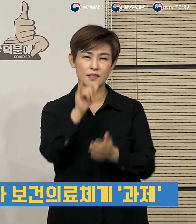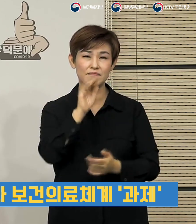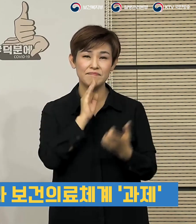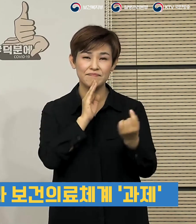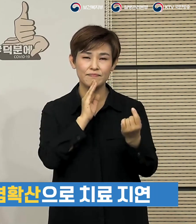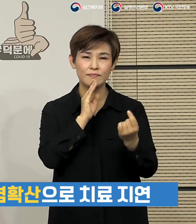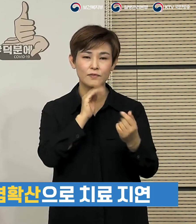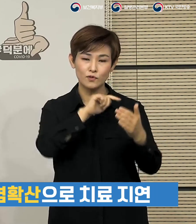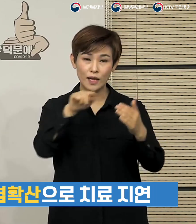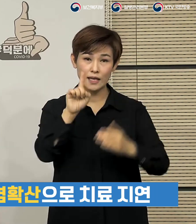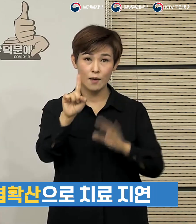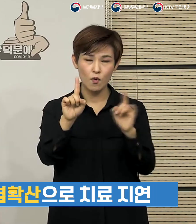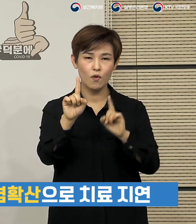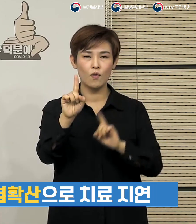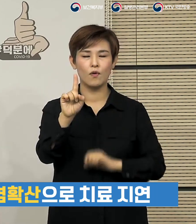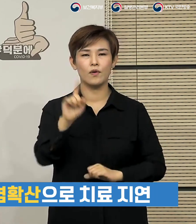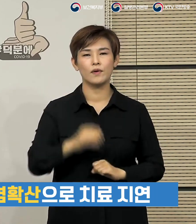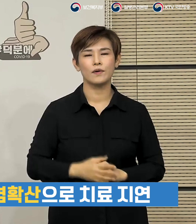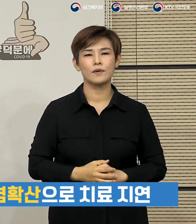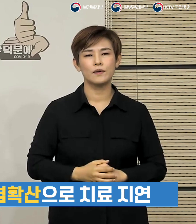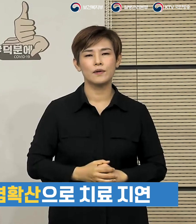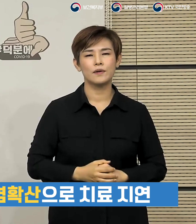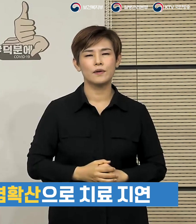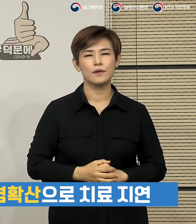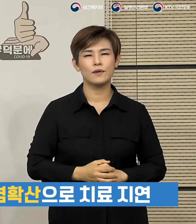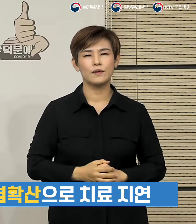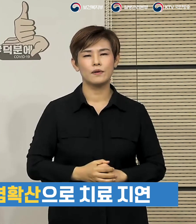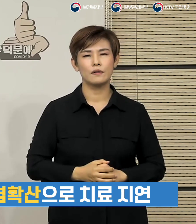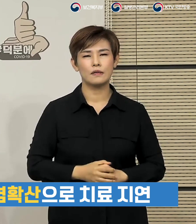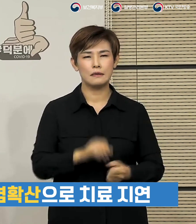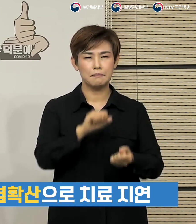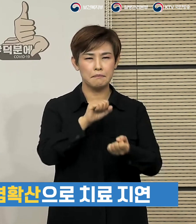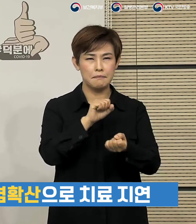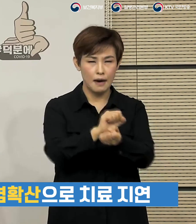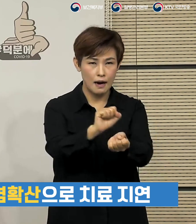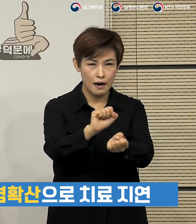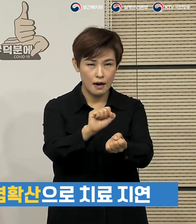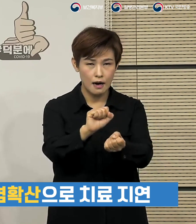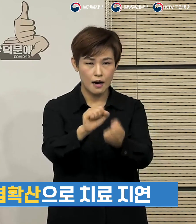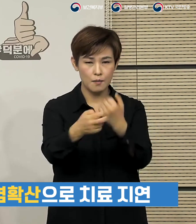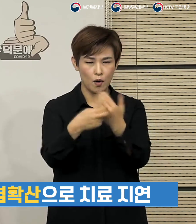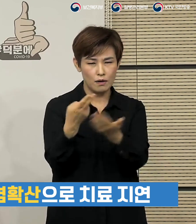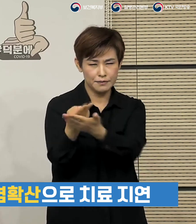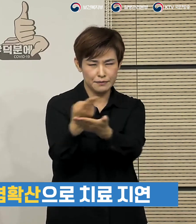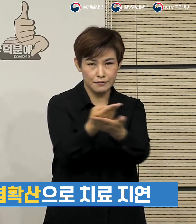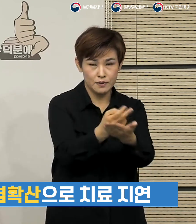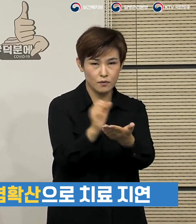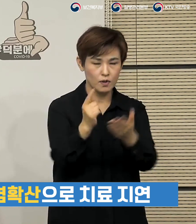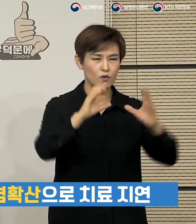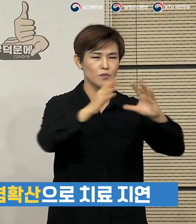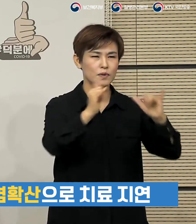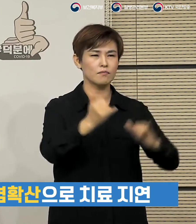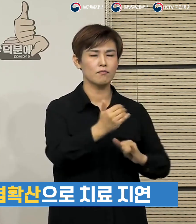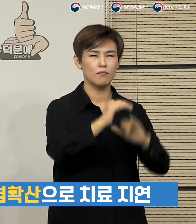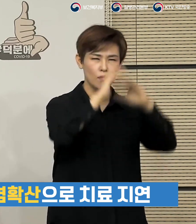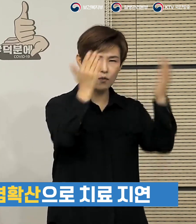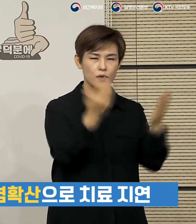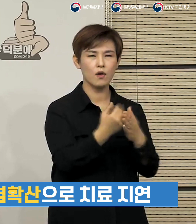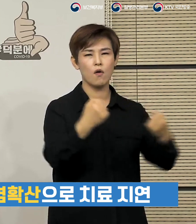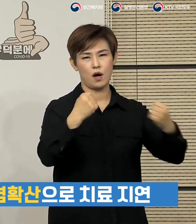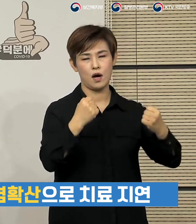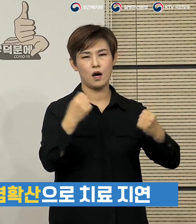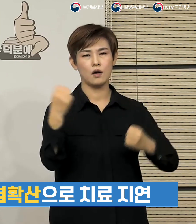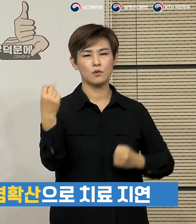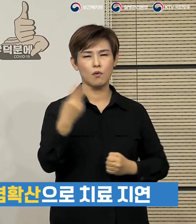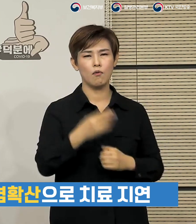하나가 감염병으로 인한 이번의 사태에서 국민들 전체의 건강을 지키고 특히 중증